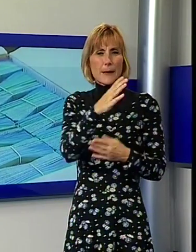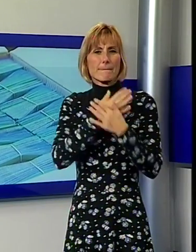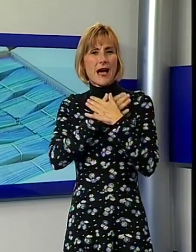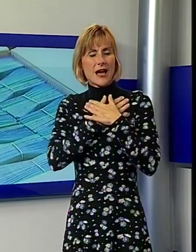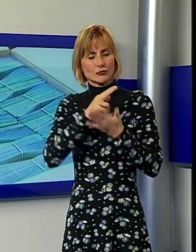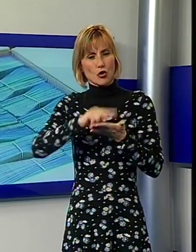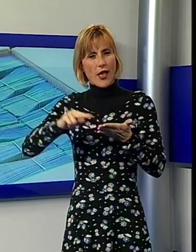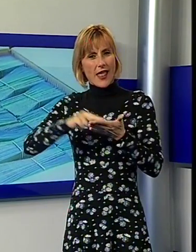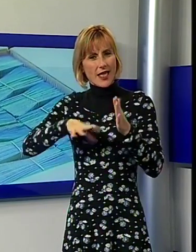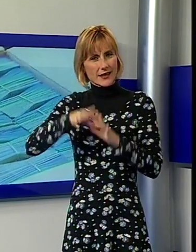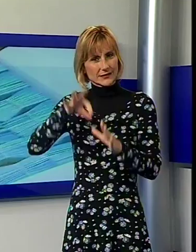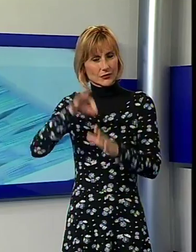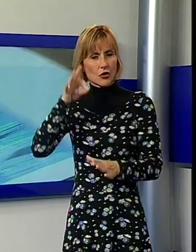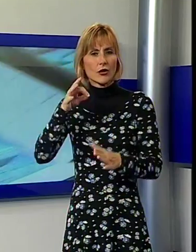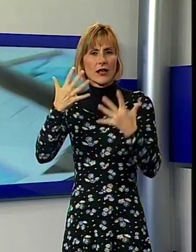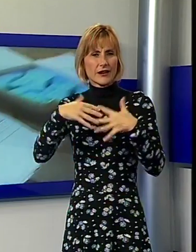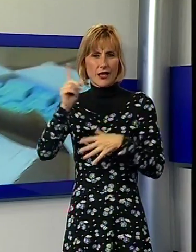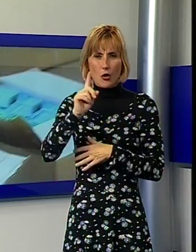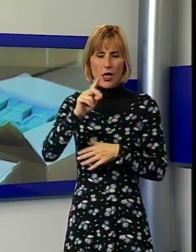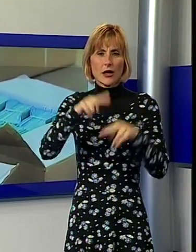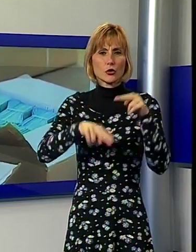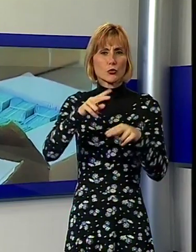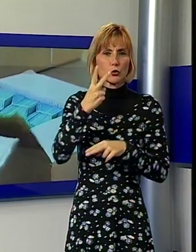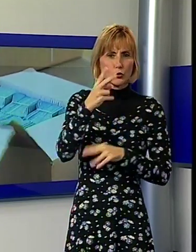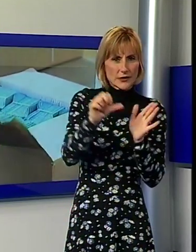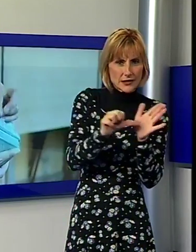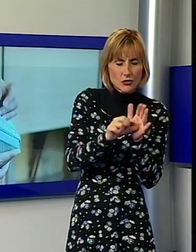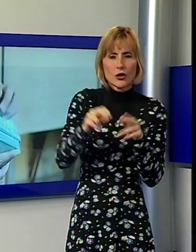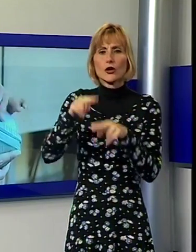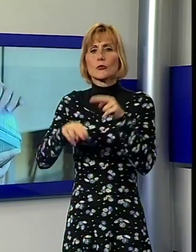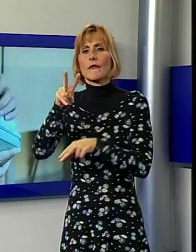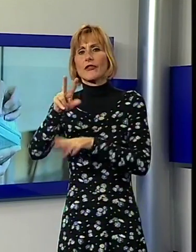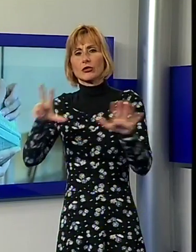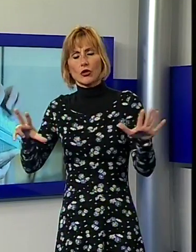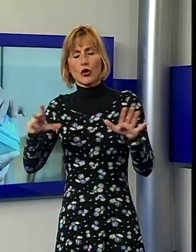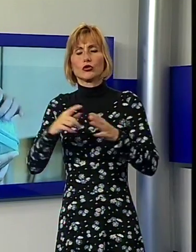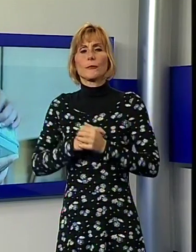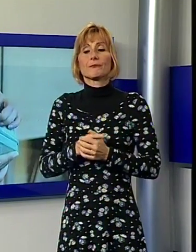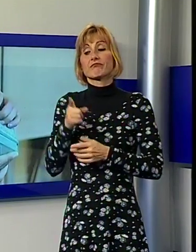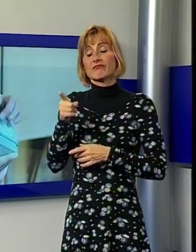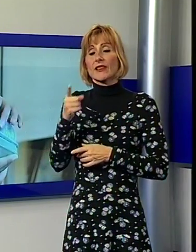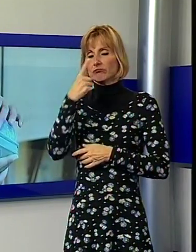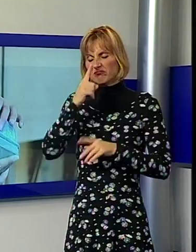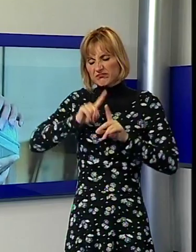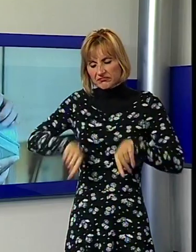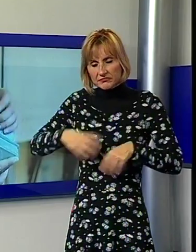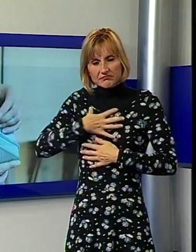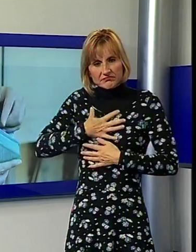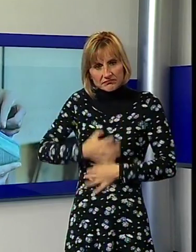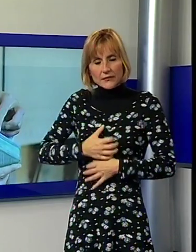schede in due sezioni, la numero 2 e la 28. Il consigliere comunale ha ammesso così la delusione coccente e la sofferenza provocata